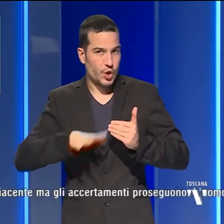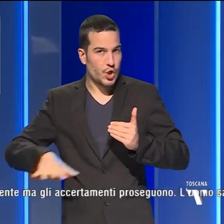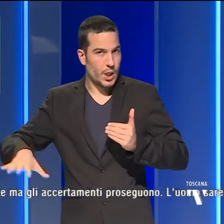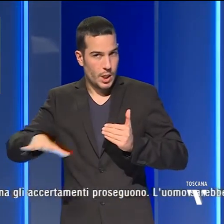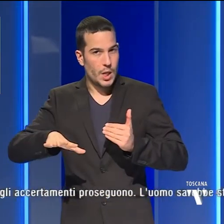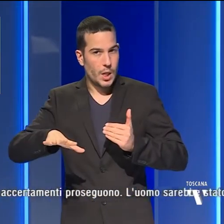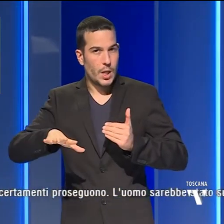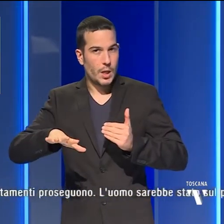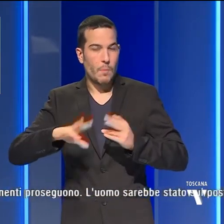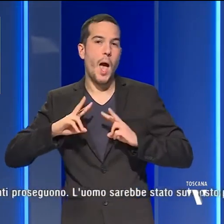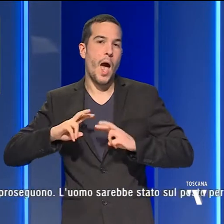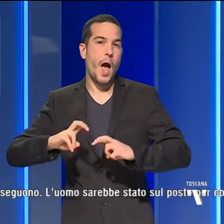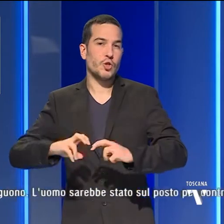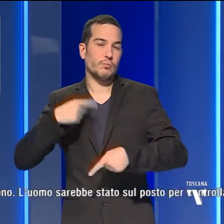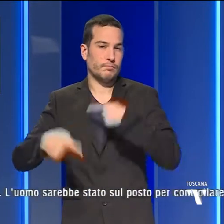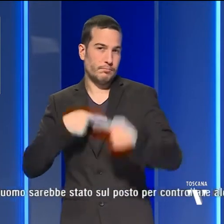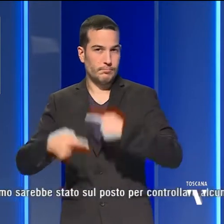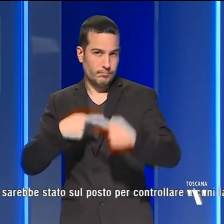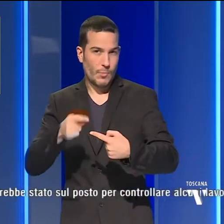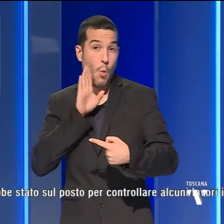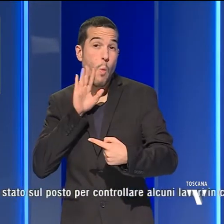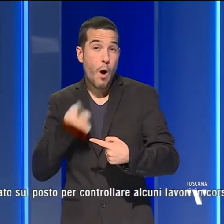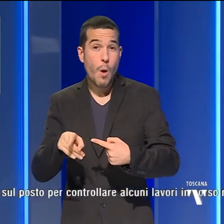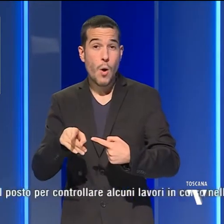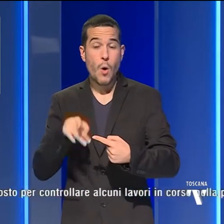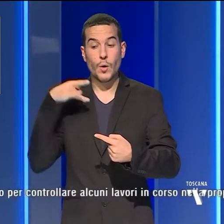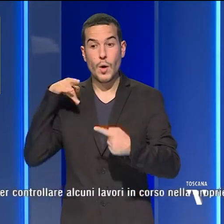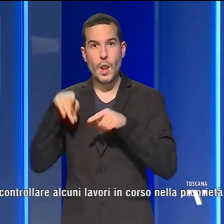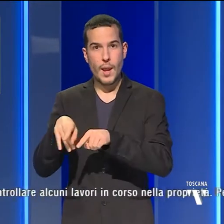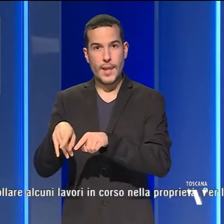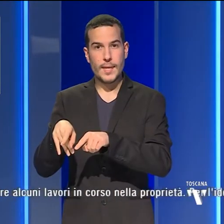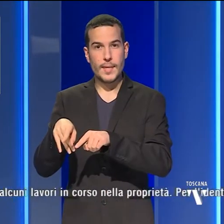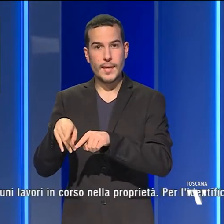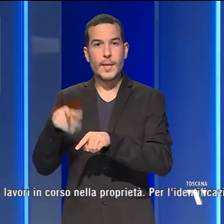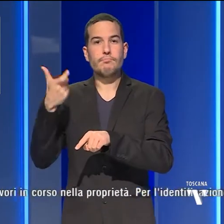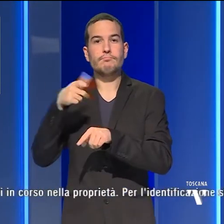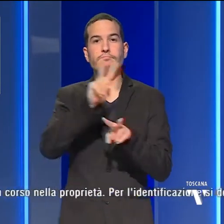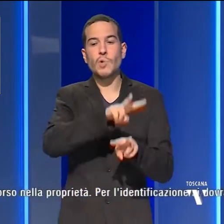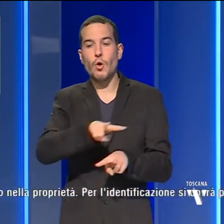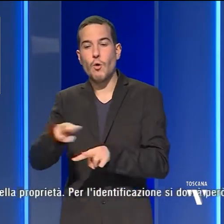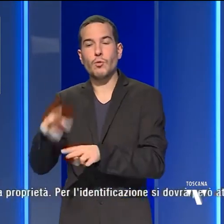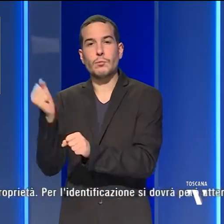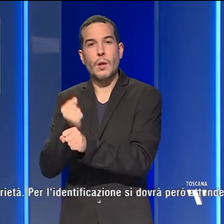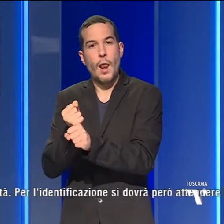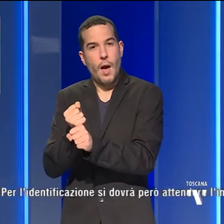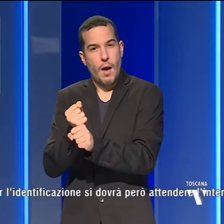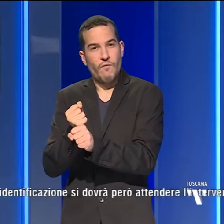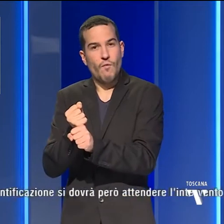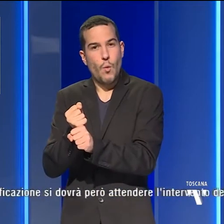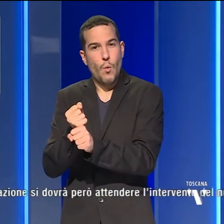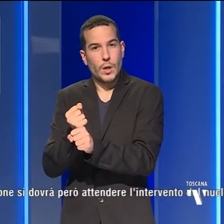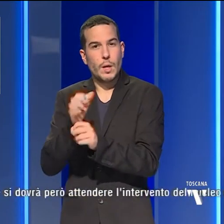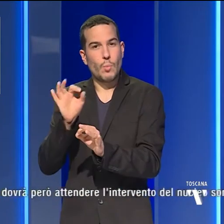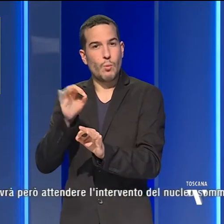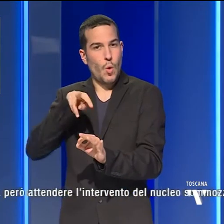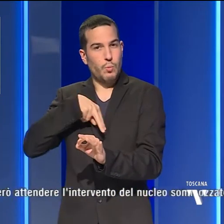le accertamenti proseguono. L'uomo sarebbe stato sul posto per controllare alcuni lavori in corso nella proprietà.